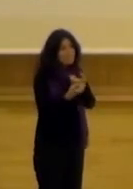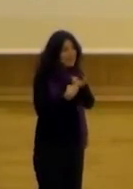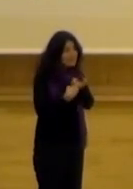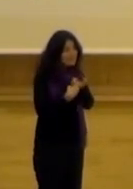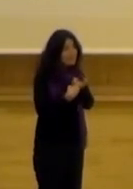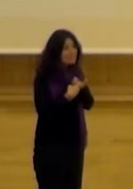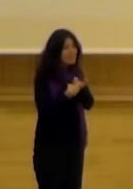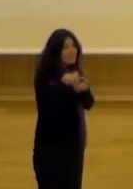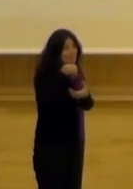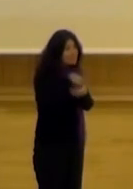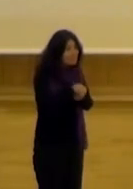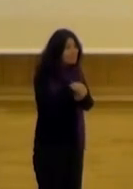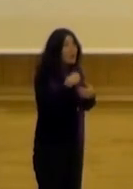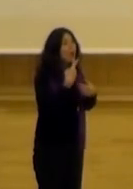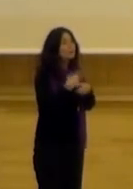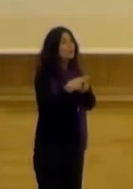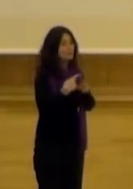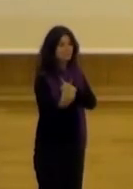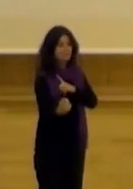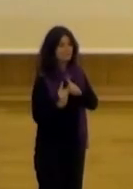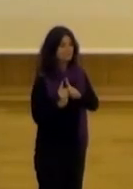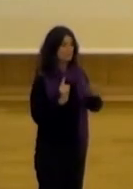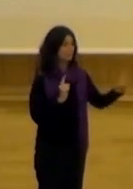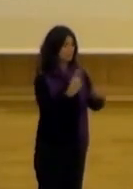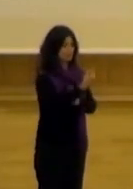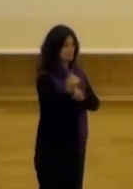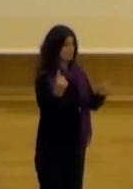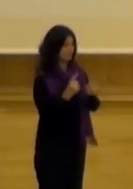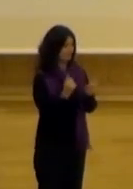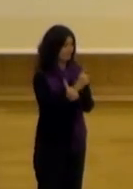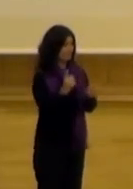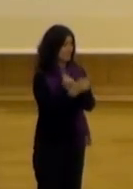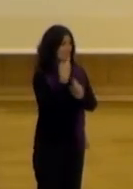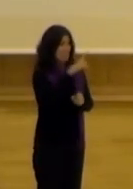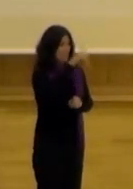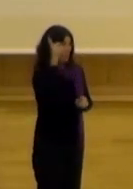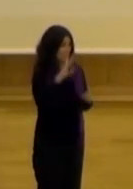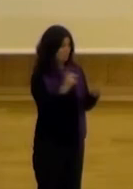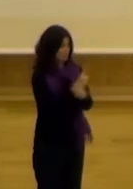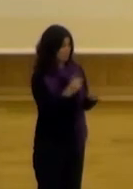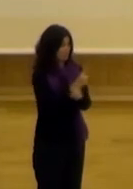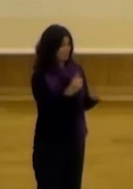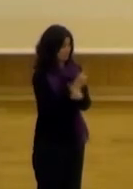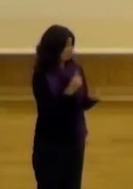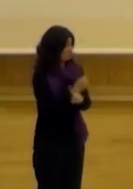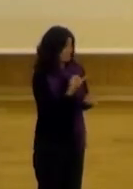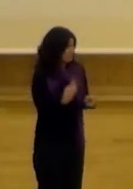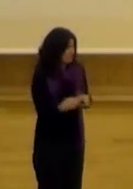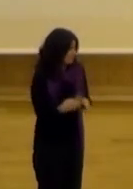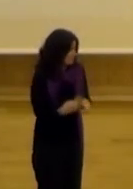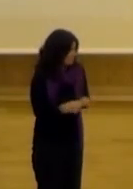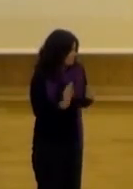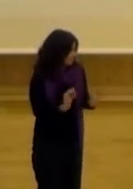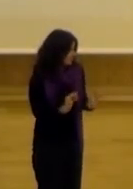participación está montada los políticos van y vienen y los colores políticos en el caso de Madrid además van y vienen y es de